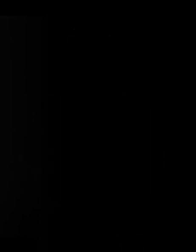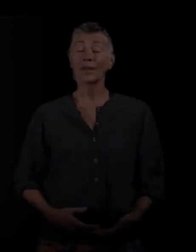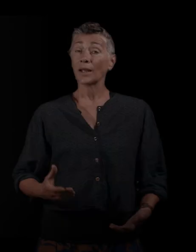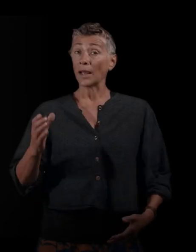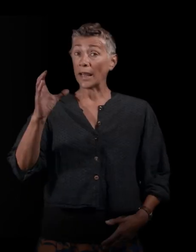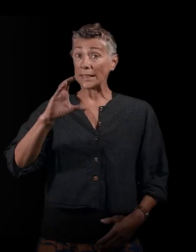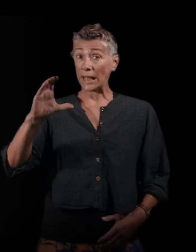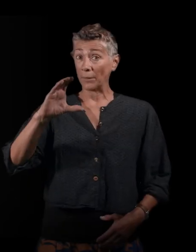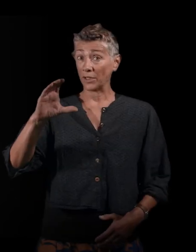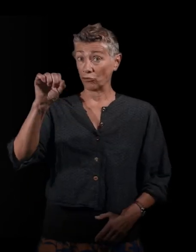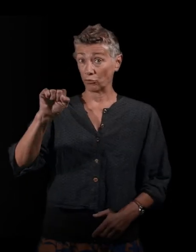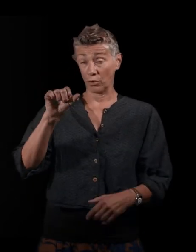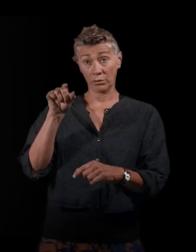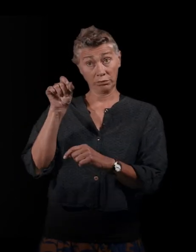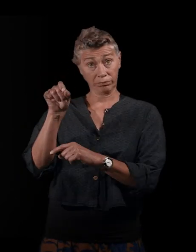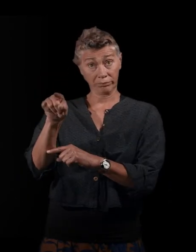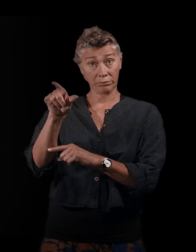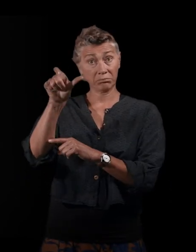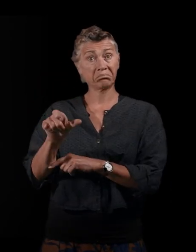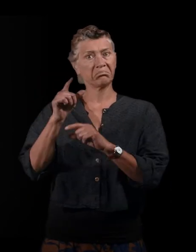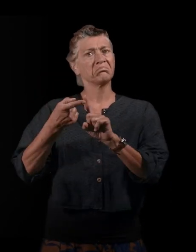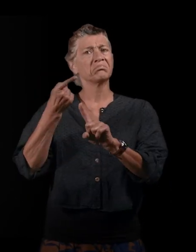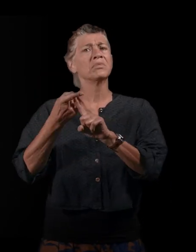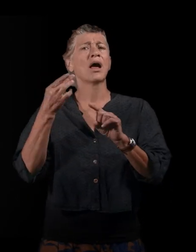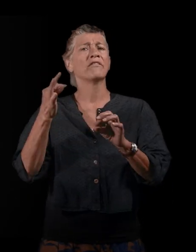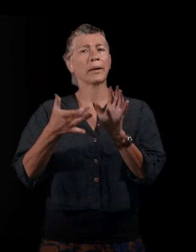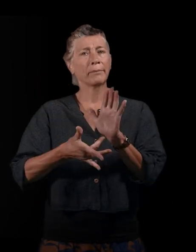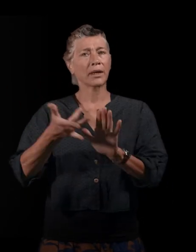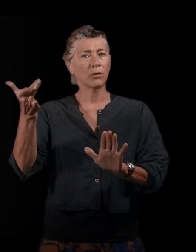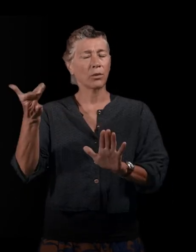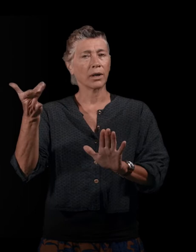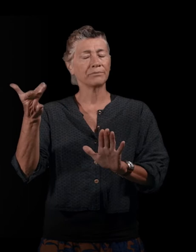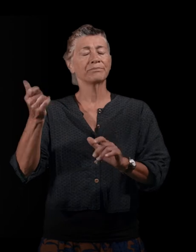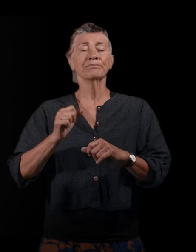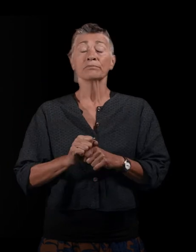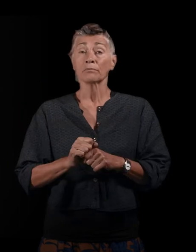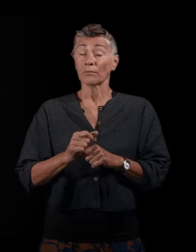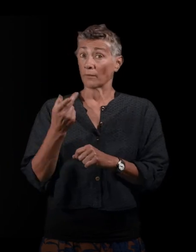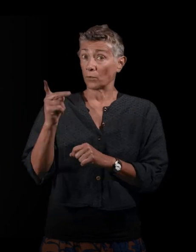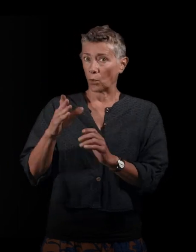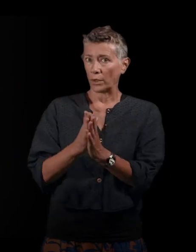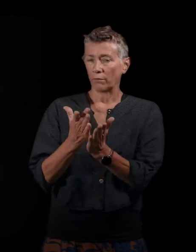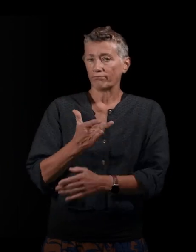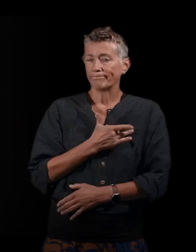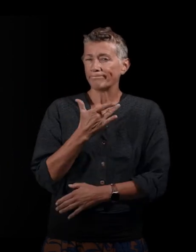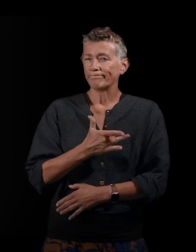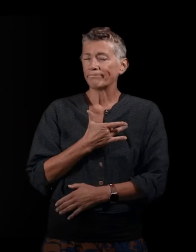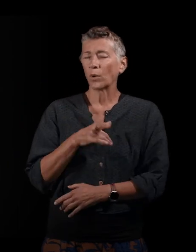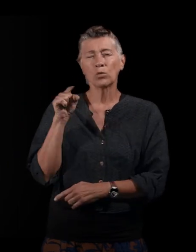Camille Schmoll, vous, vous êtes spécialiste des questions migratoires. Et ce que j'ai trouvé très intéressant dans ce livre, c'est que vous essayez de faire le